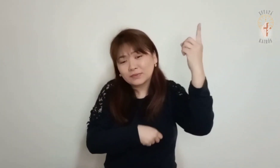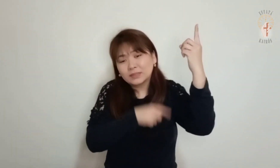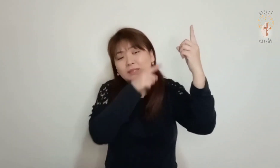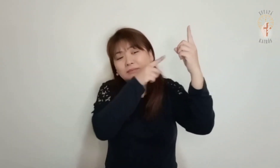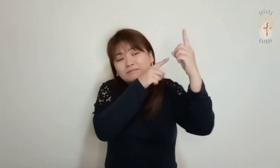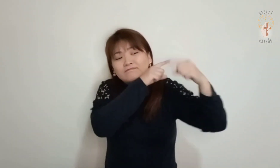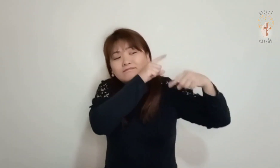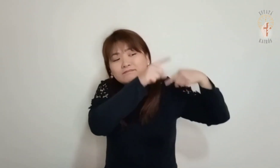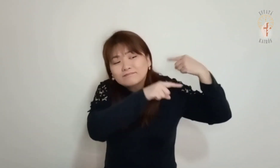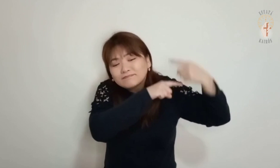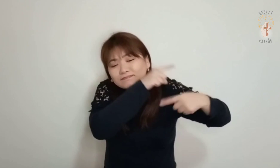Davi